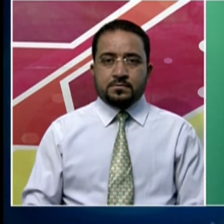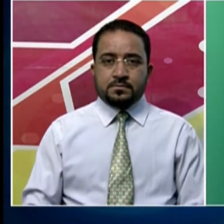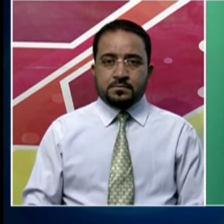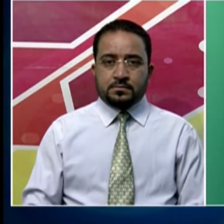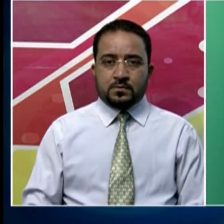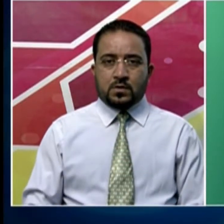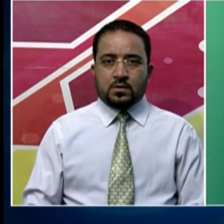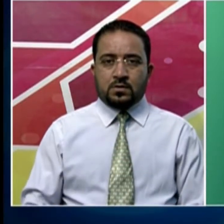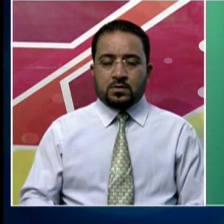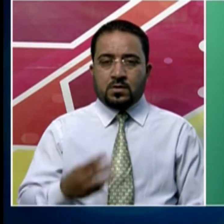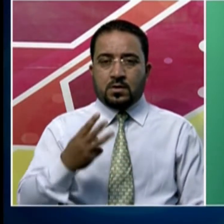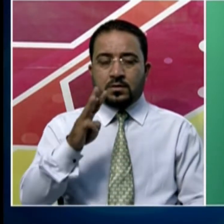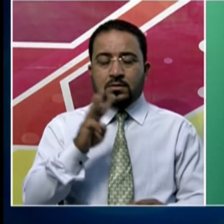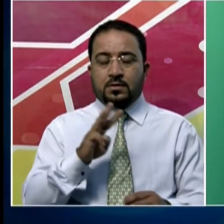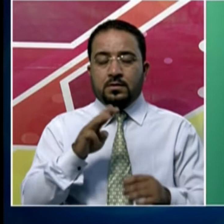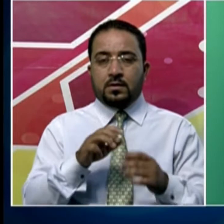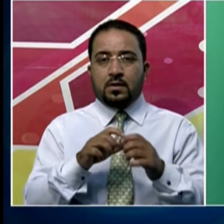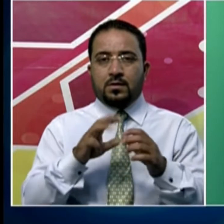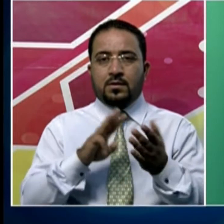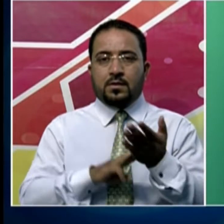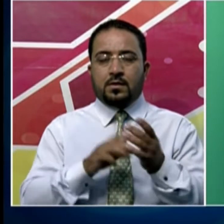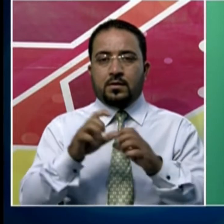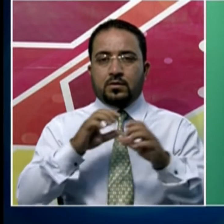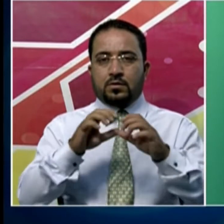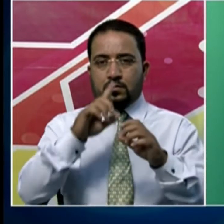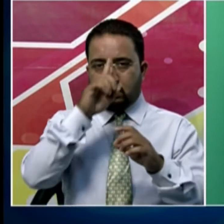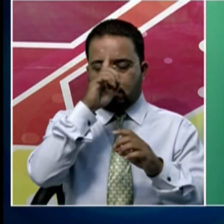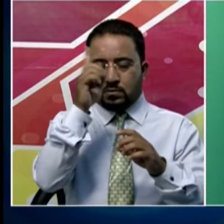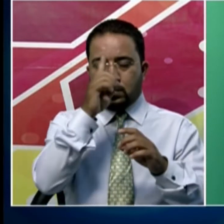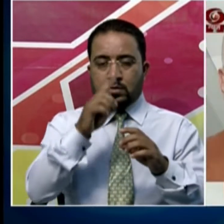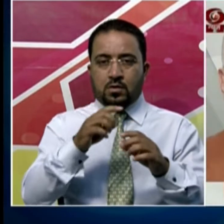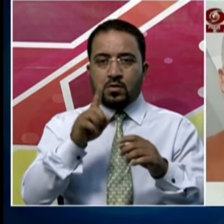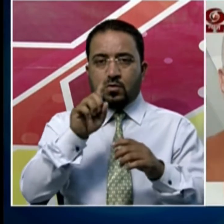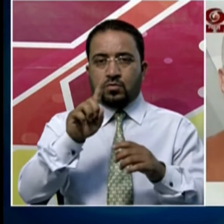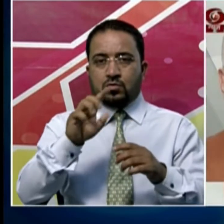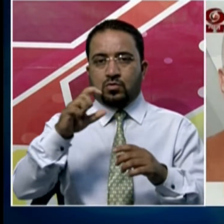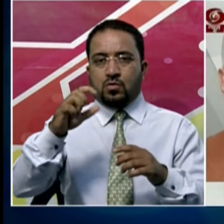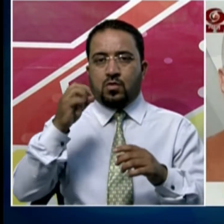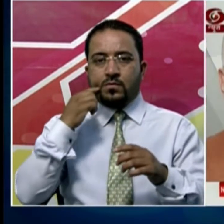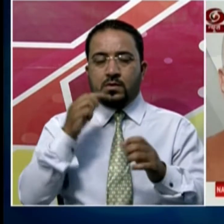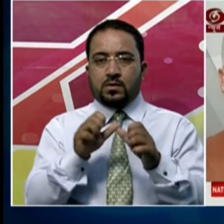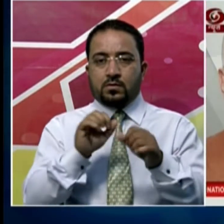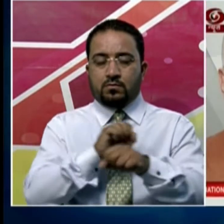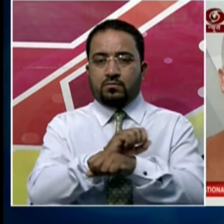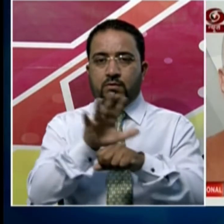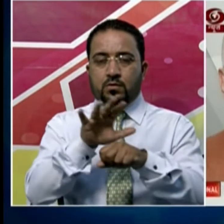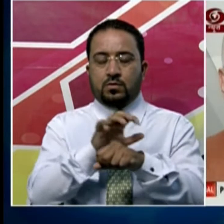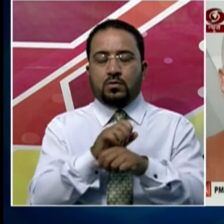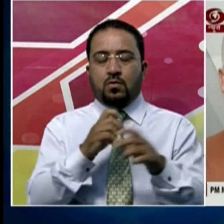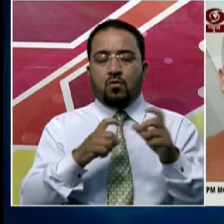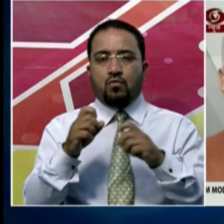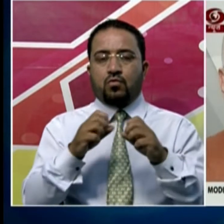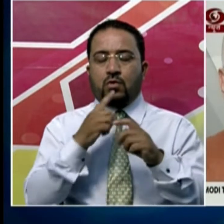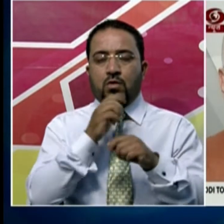ان لیبز سے ملکی کوویڈ انیس کی جانچ کی صلاحیت میں اضافہ ہوگا